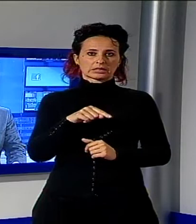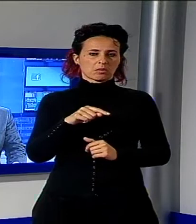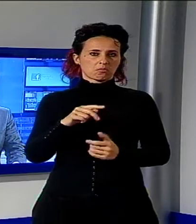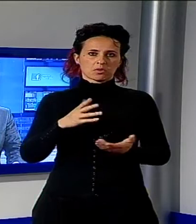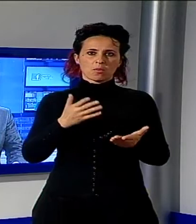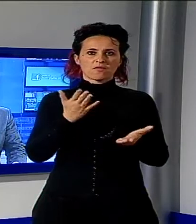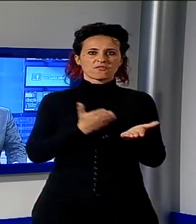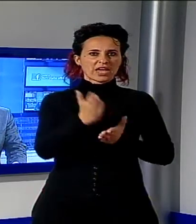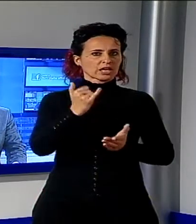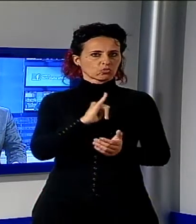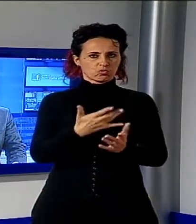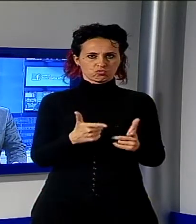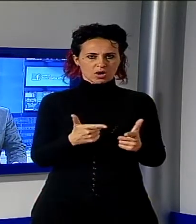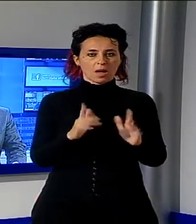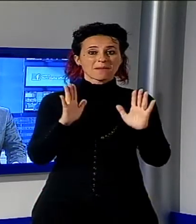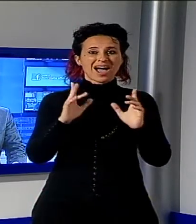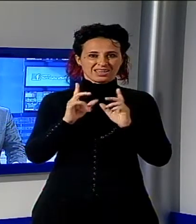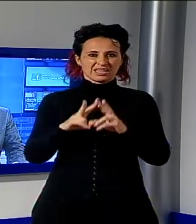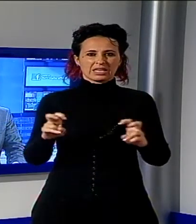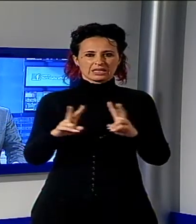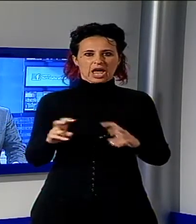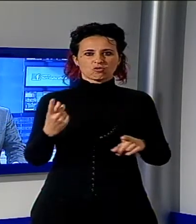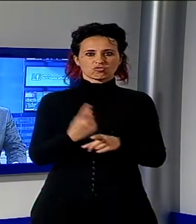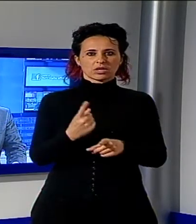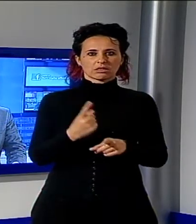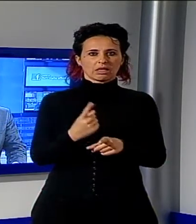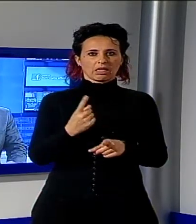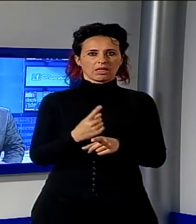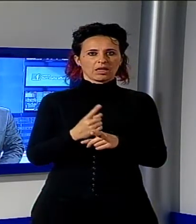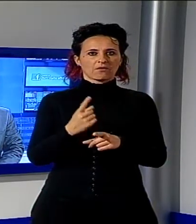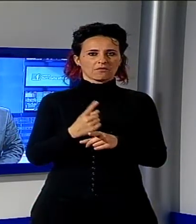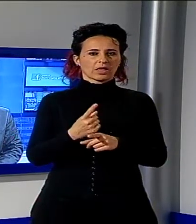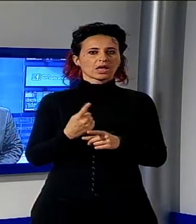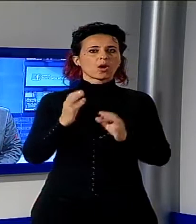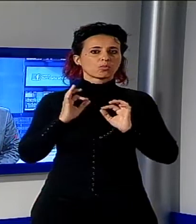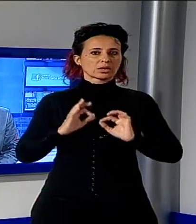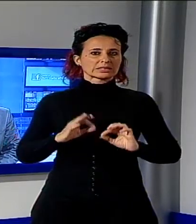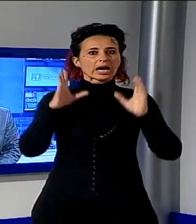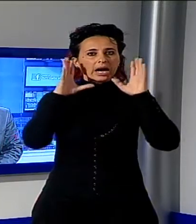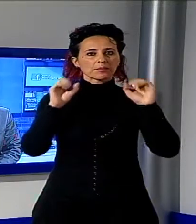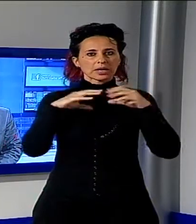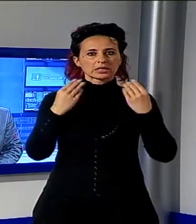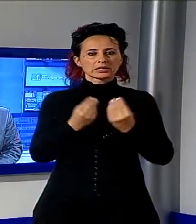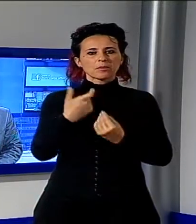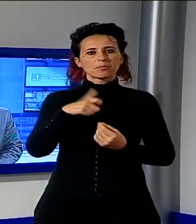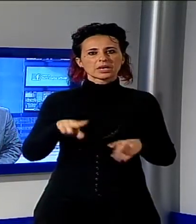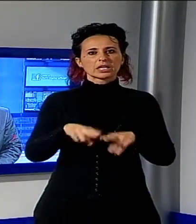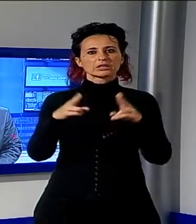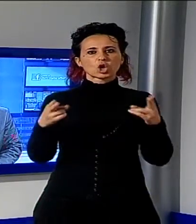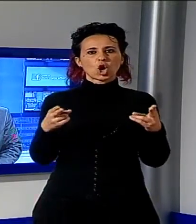lesioni. Sono in corso indagini a cura del nucleo operativo e radiomobile della stazione Carabinieri di Viareggio per individuare